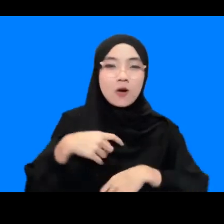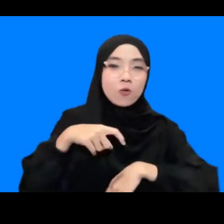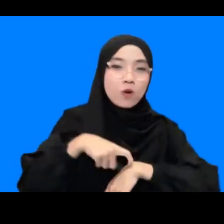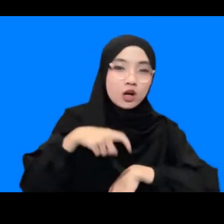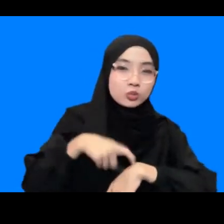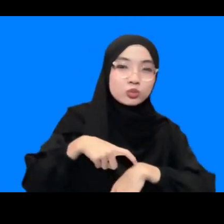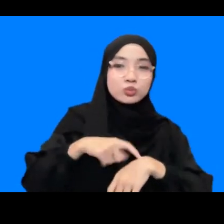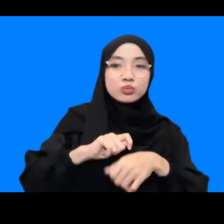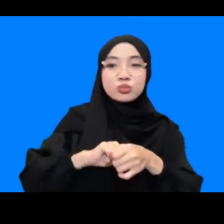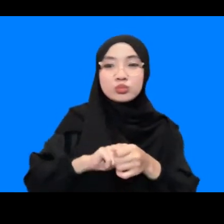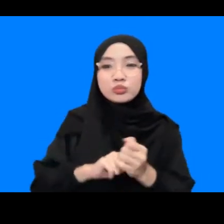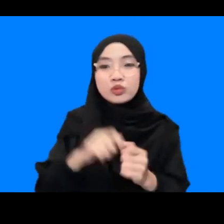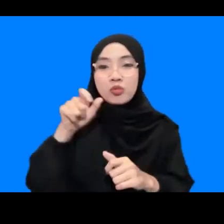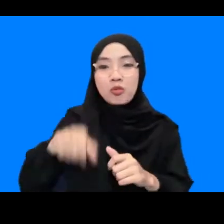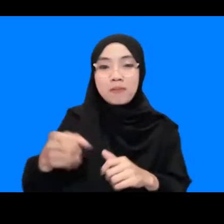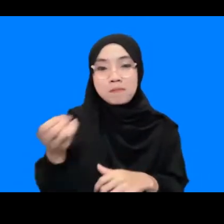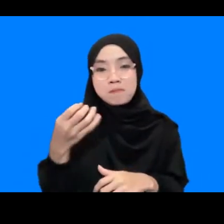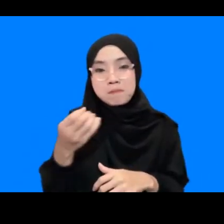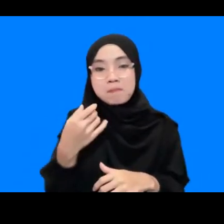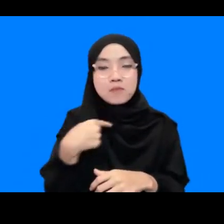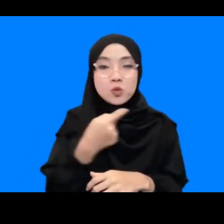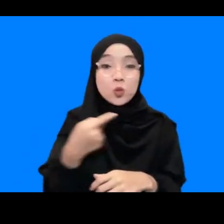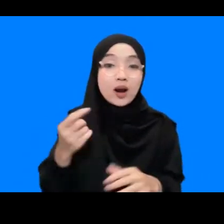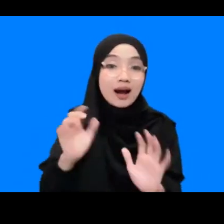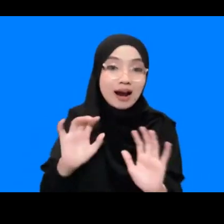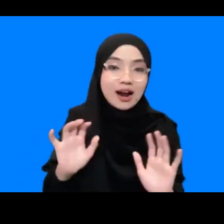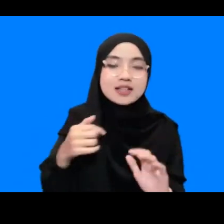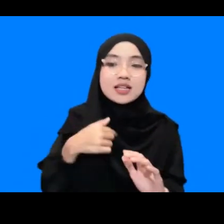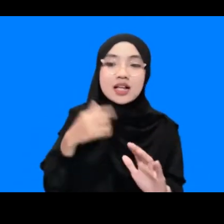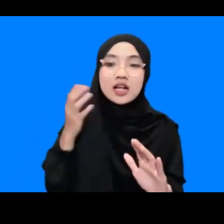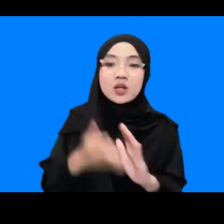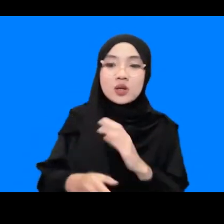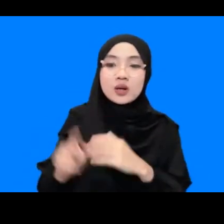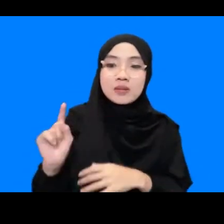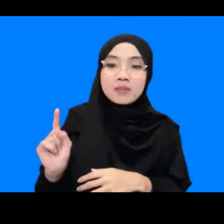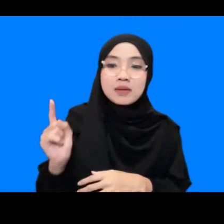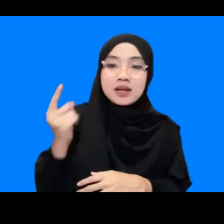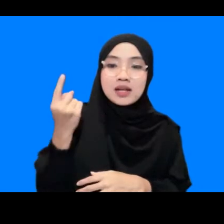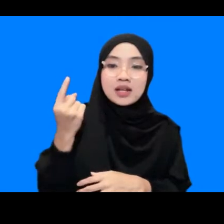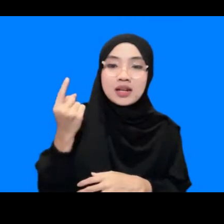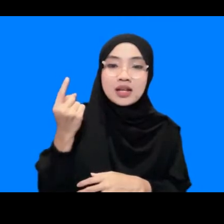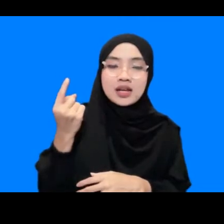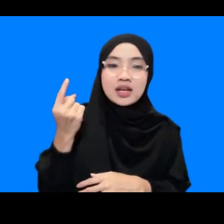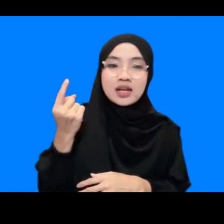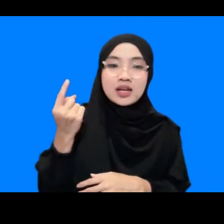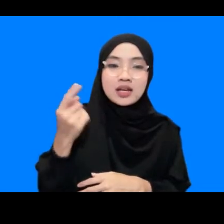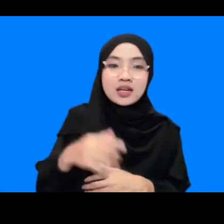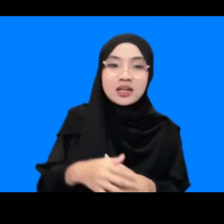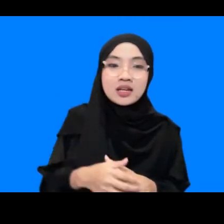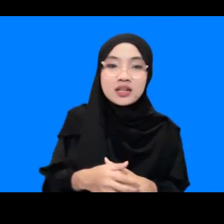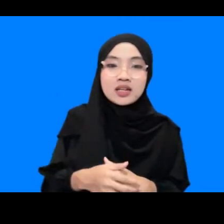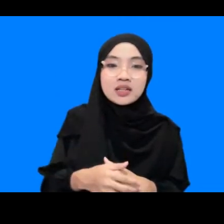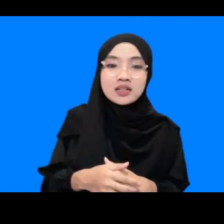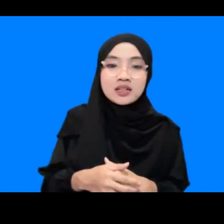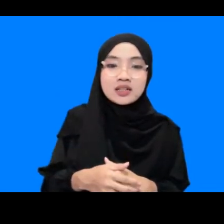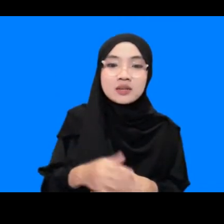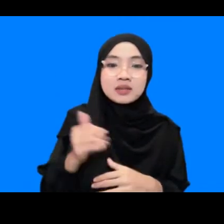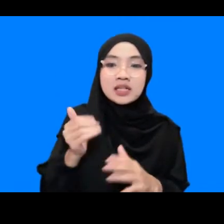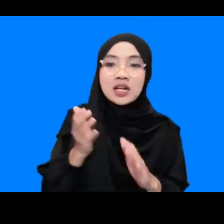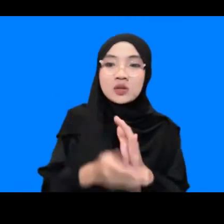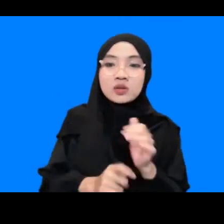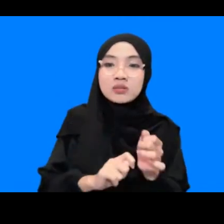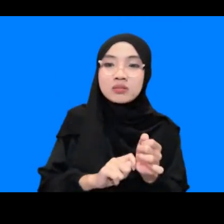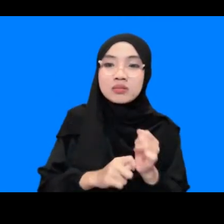penanggap saya persilahkan yang pertama untuk Kak Patra kemudian Bapak Srihan mungkin bisa menanggapi